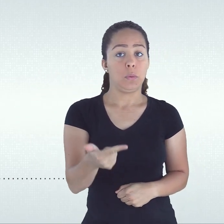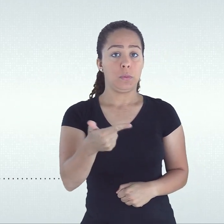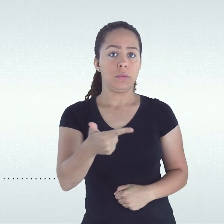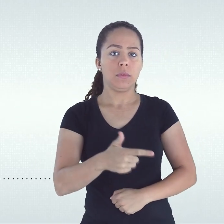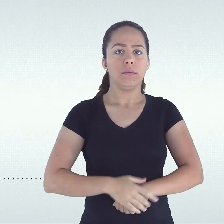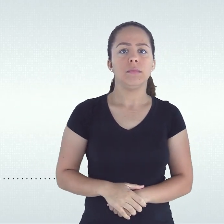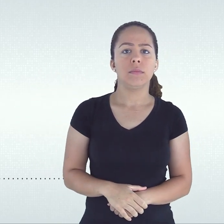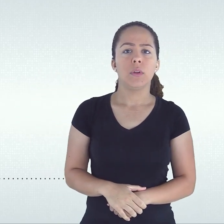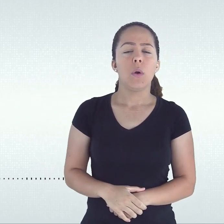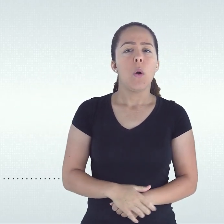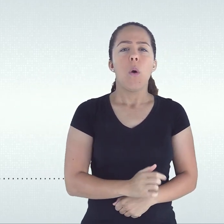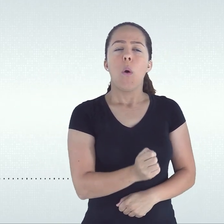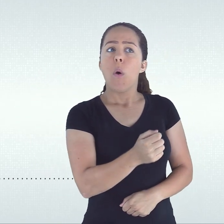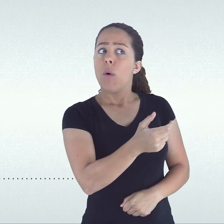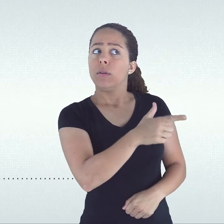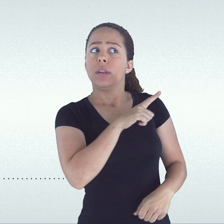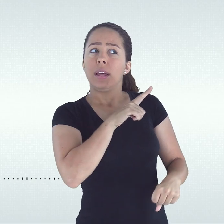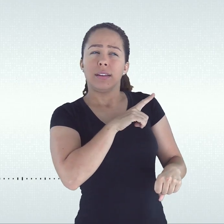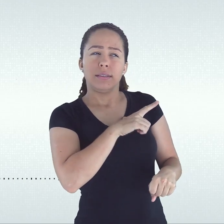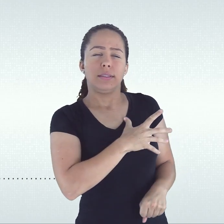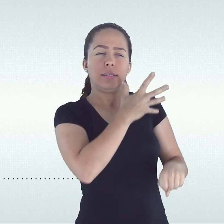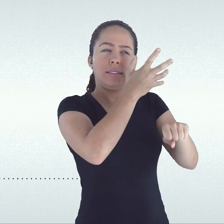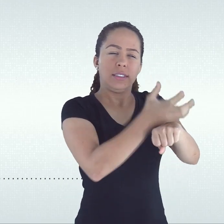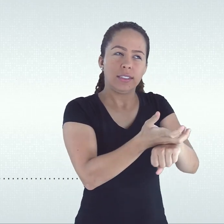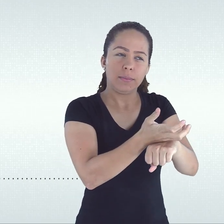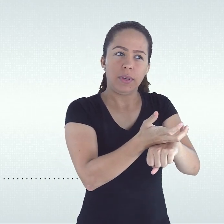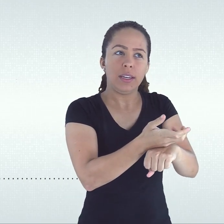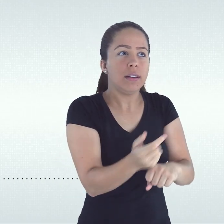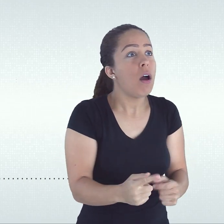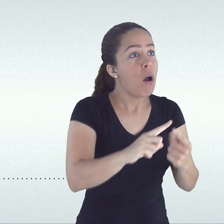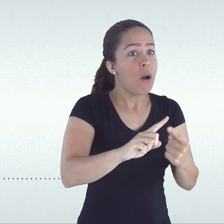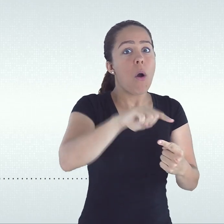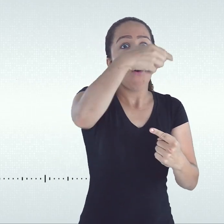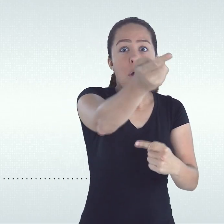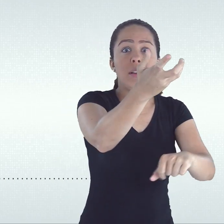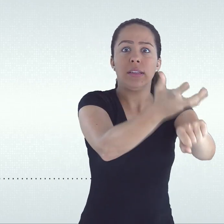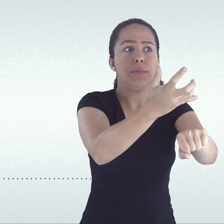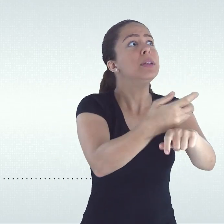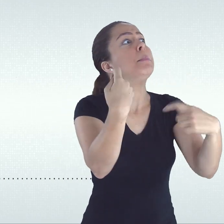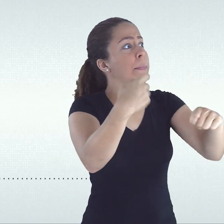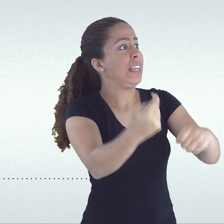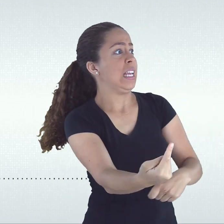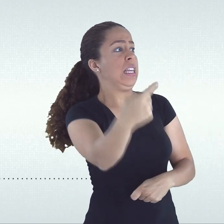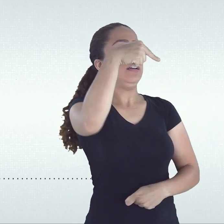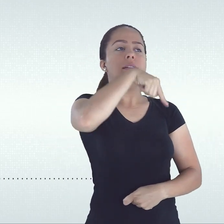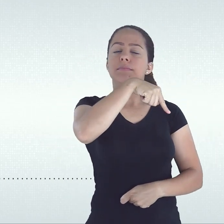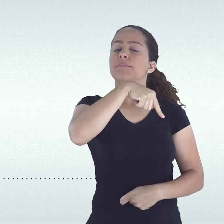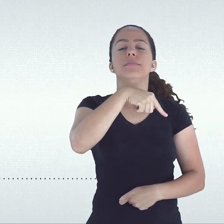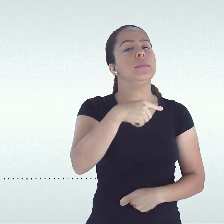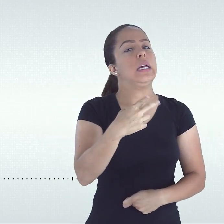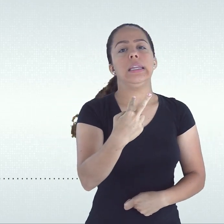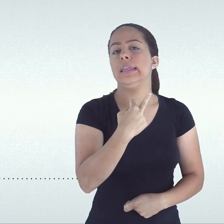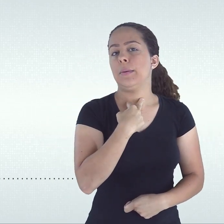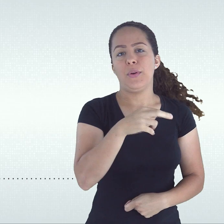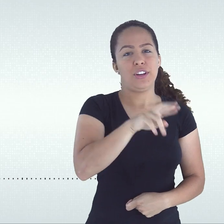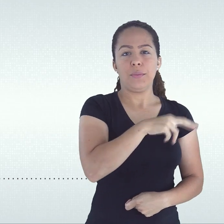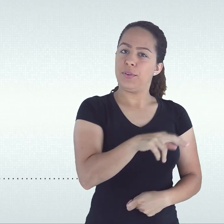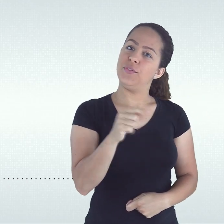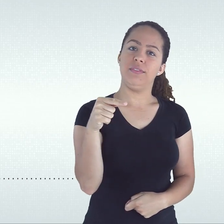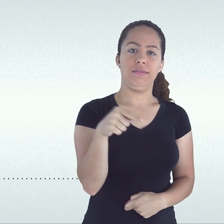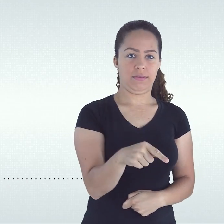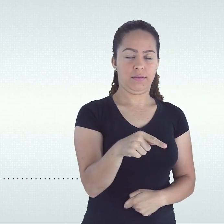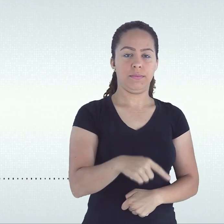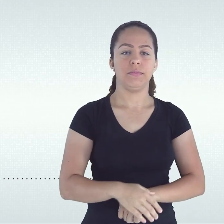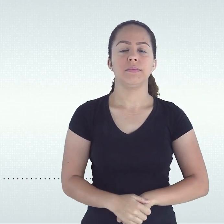2. não tenha sido reprovado em qualquer componente curricular que seja pré-requisito para o período